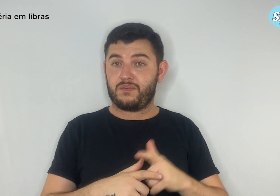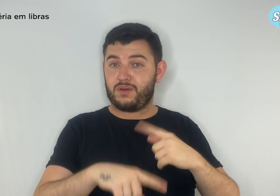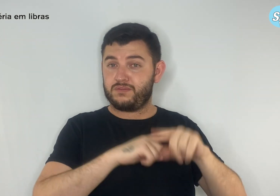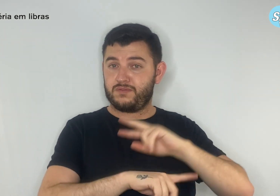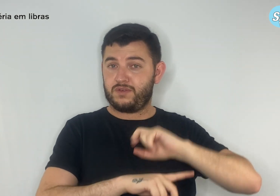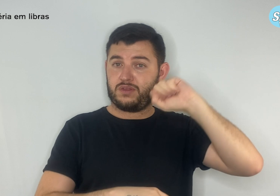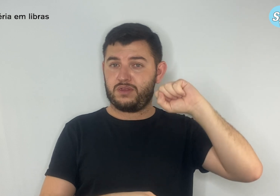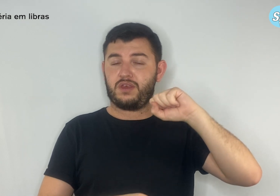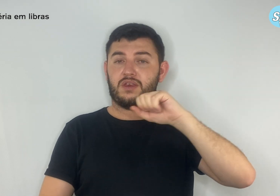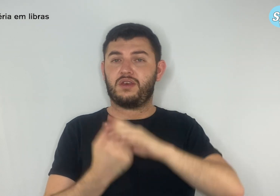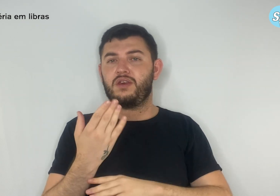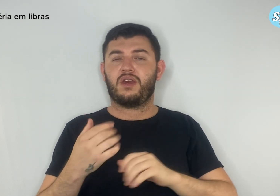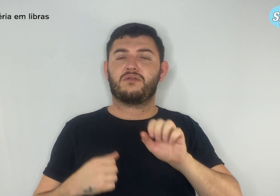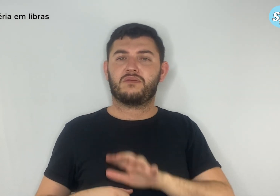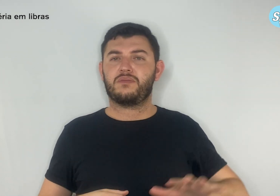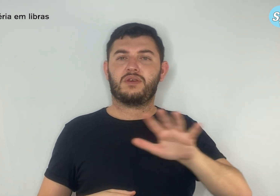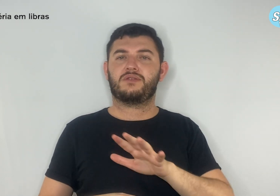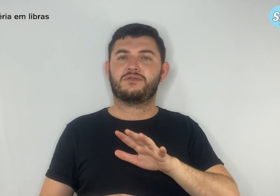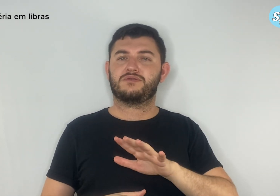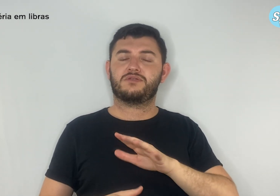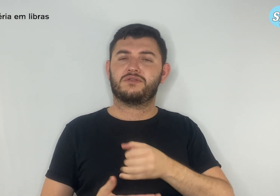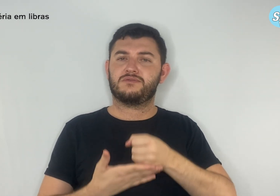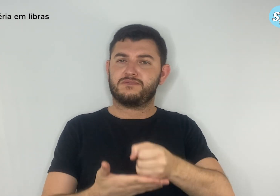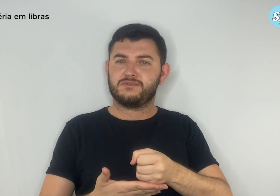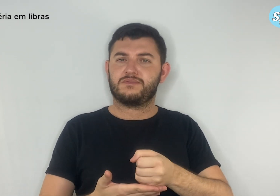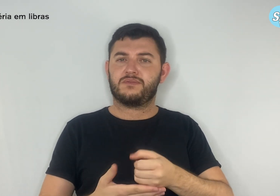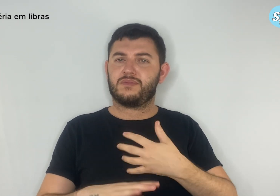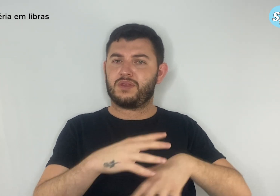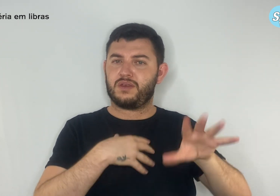solidariedade e empatia para toda a comunidade escolar.